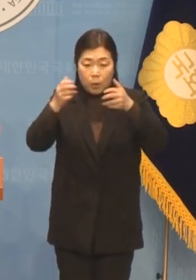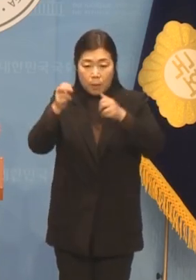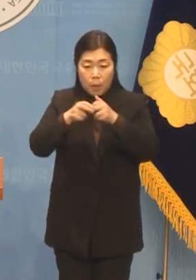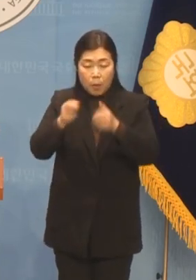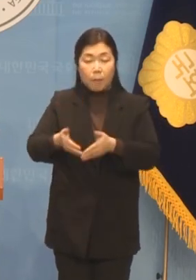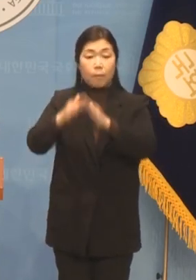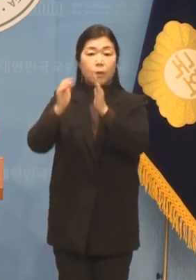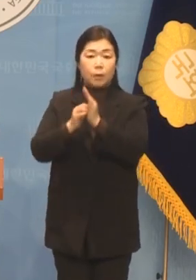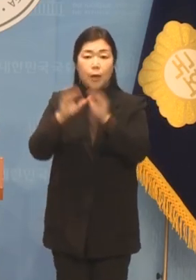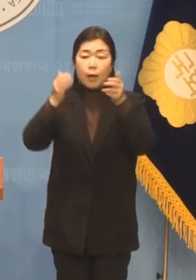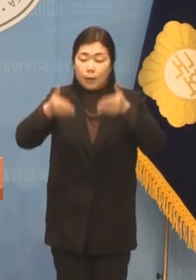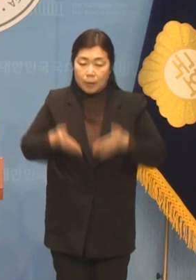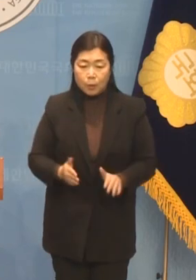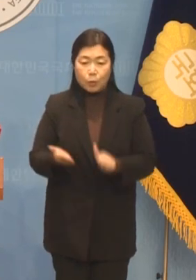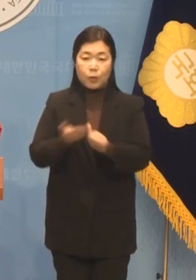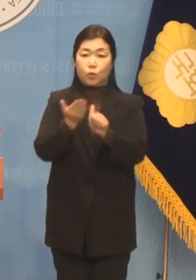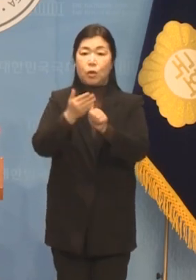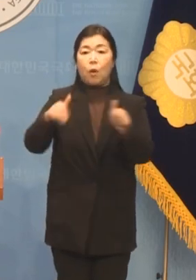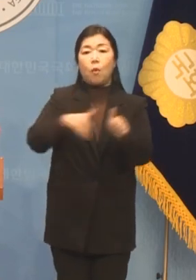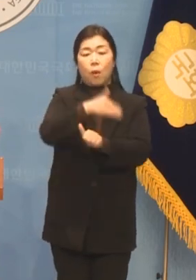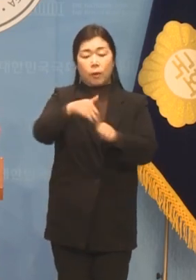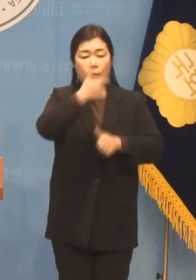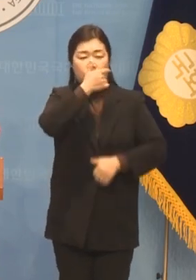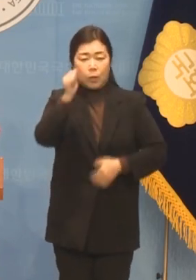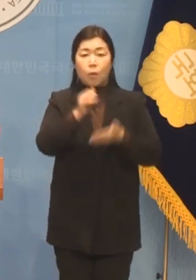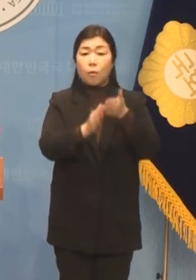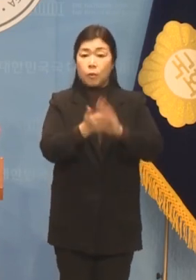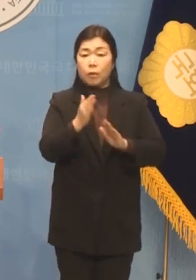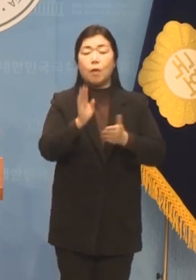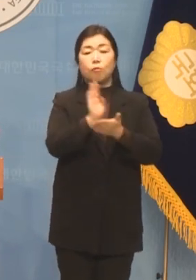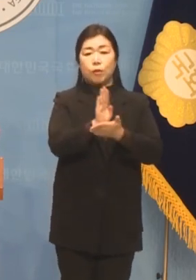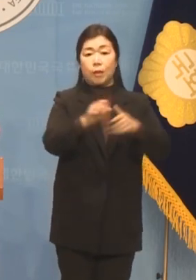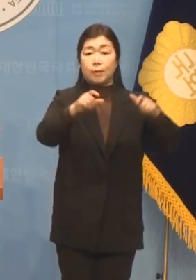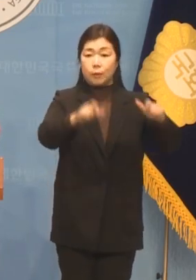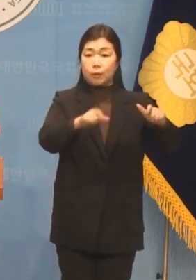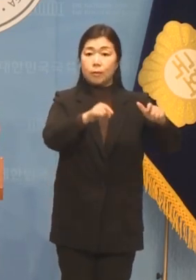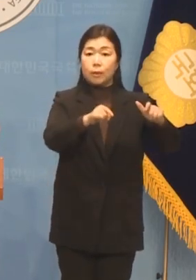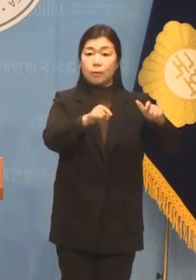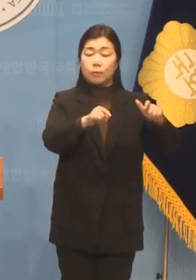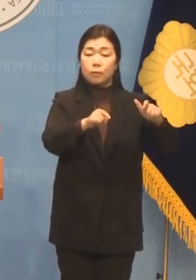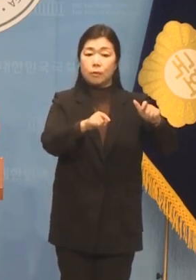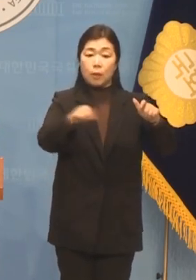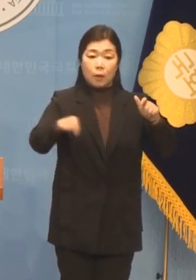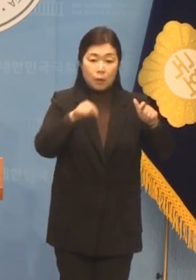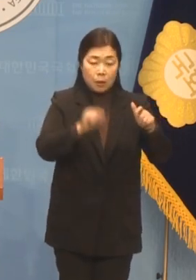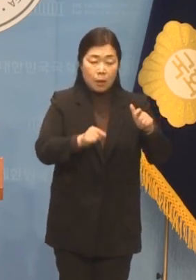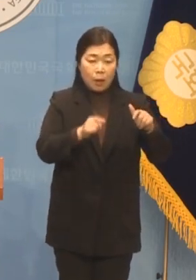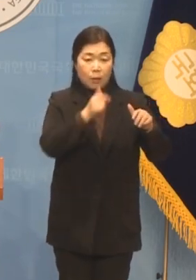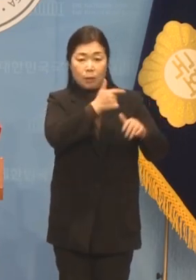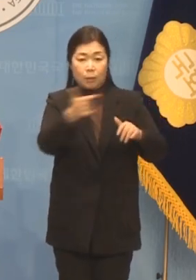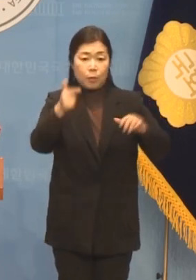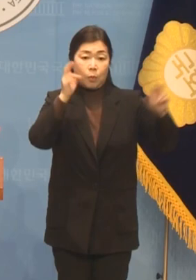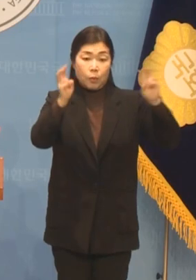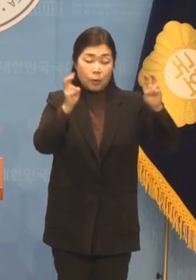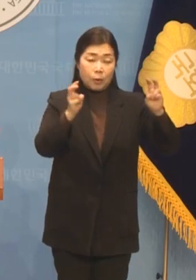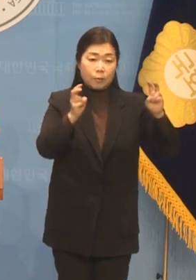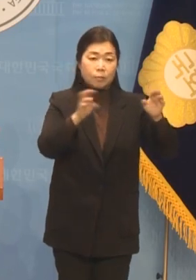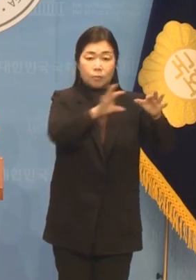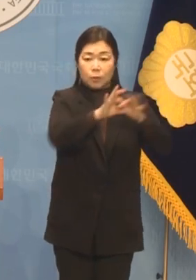아이를 낳고 키우는 환경에 부족함이 없는 분당 지역 내 대표기업들과 연계한